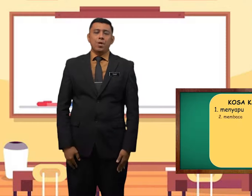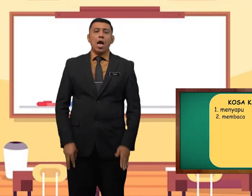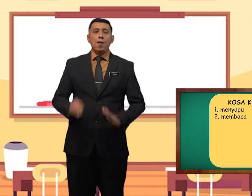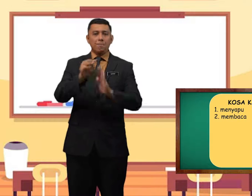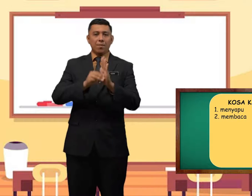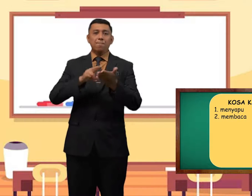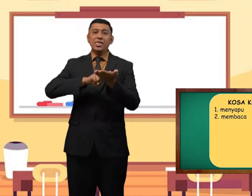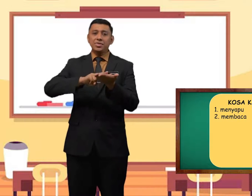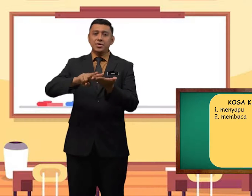membaca,